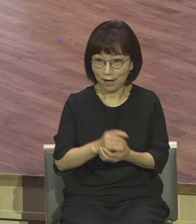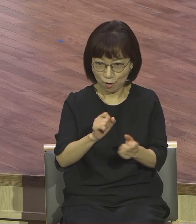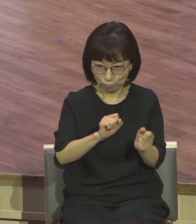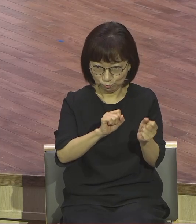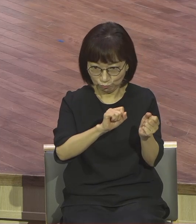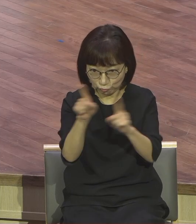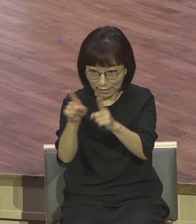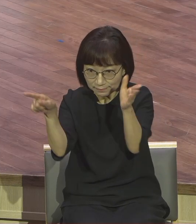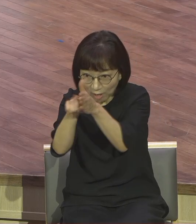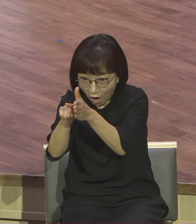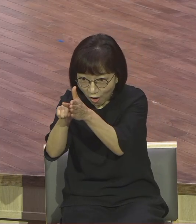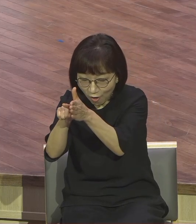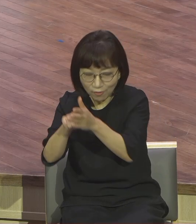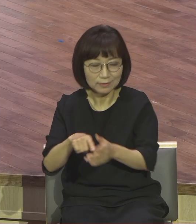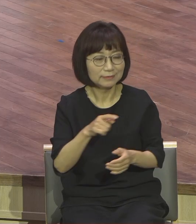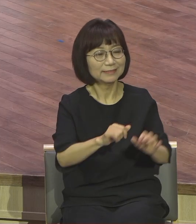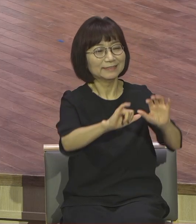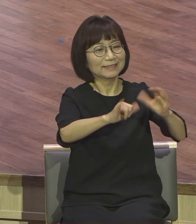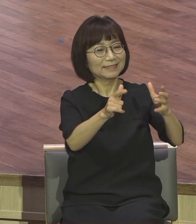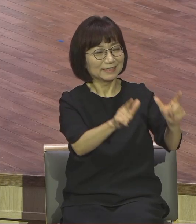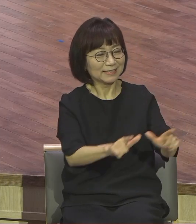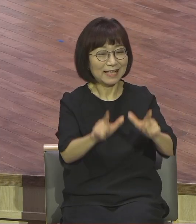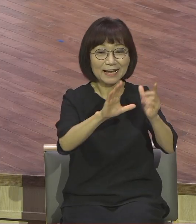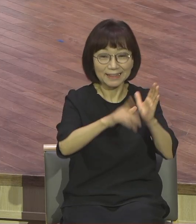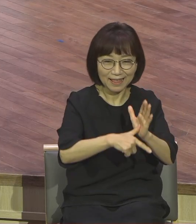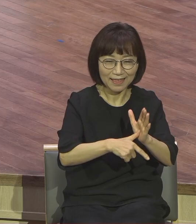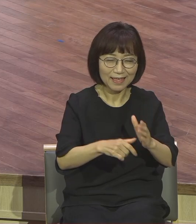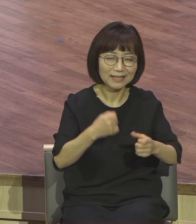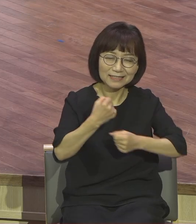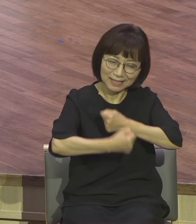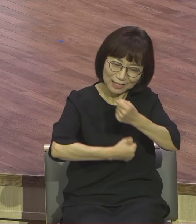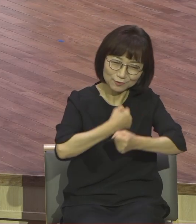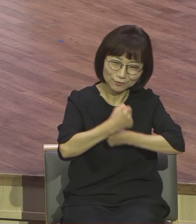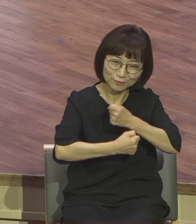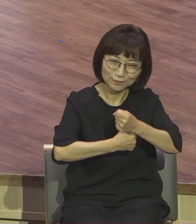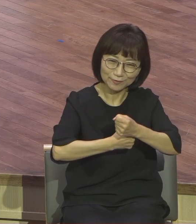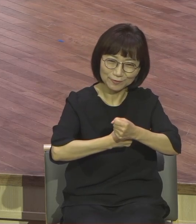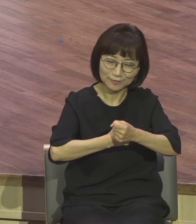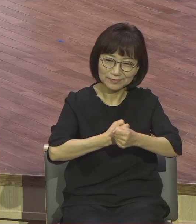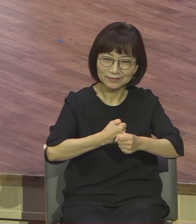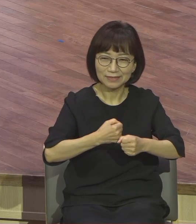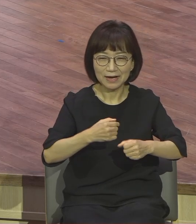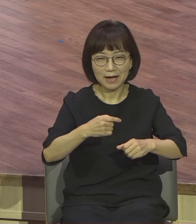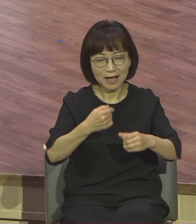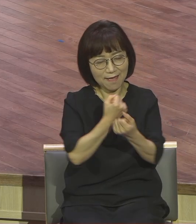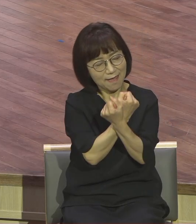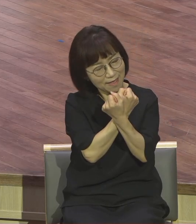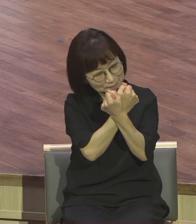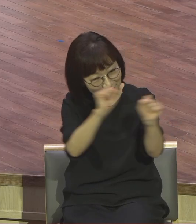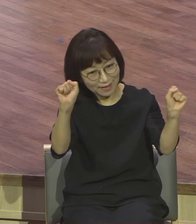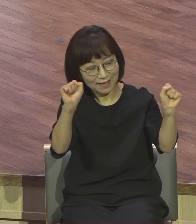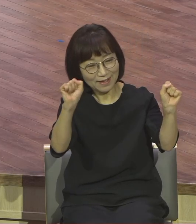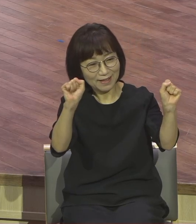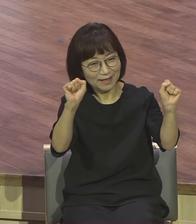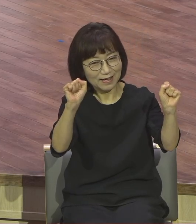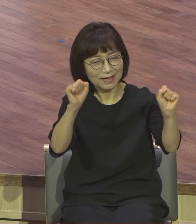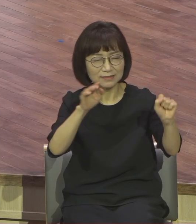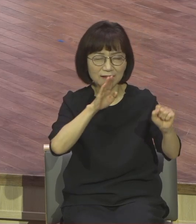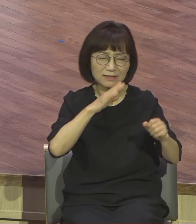어떤 삶을 사느냐? 참 자유예요. 참 해방입니다. 참 기쁨입니다.